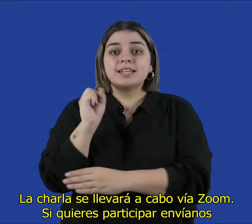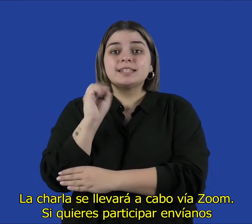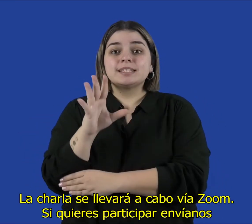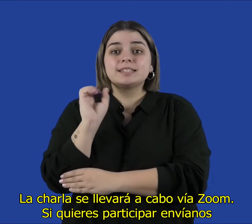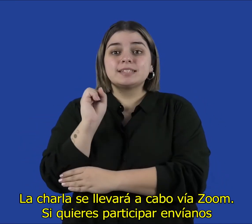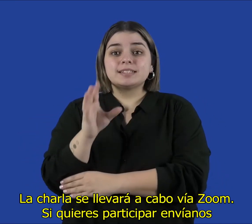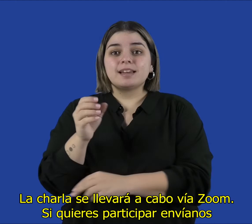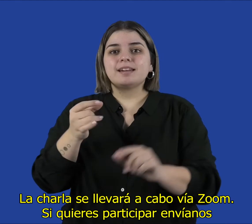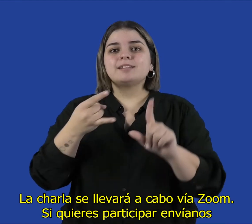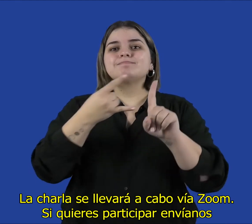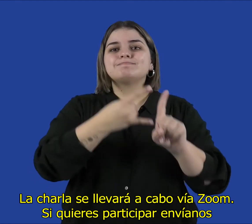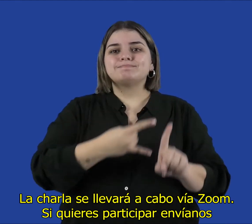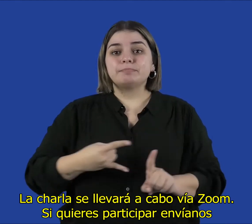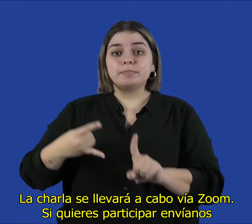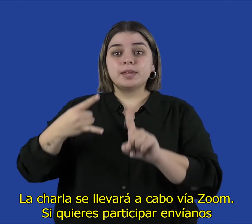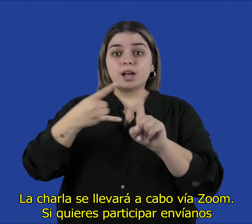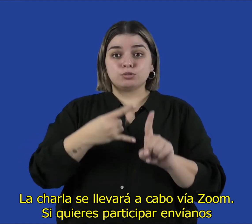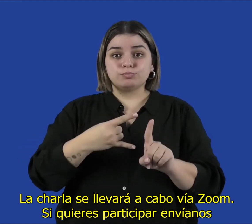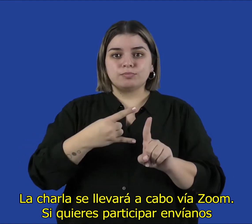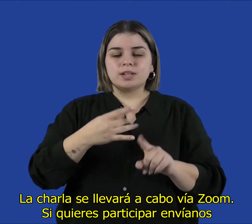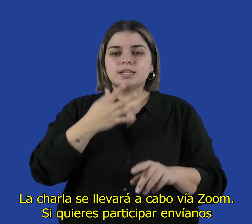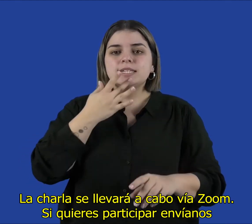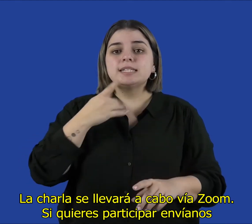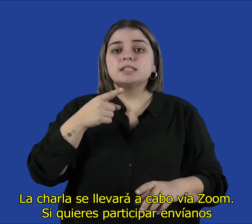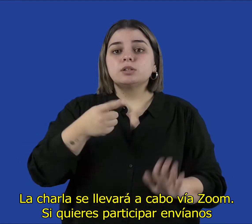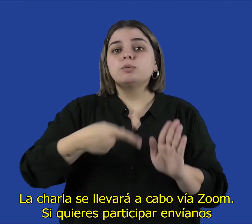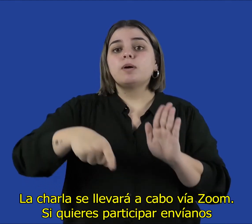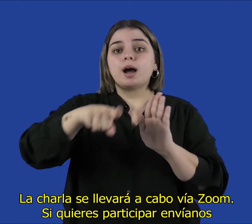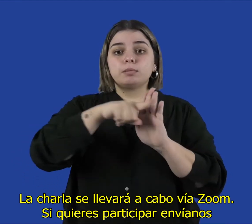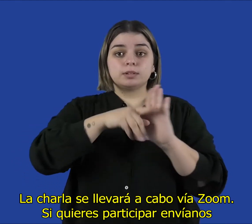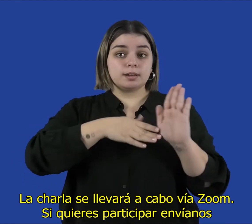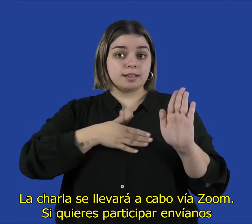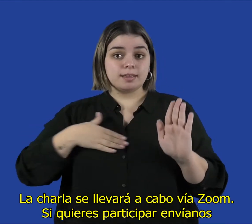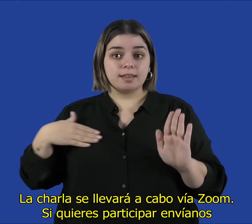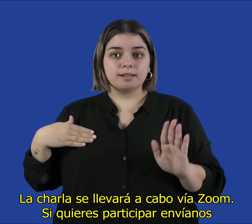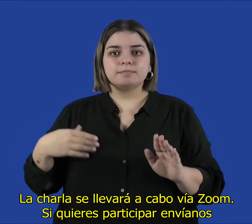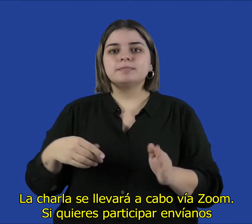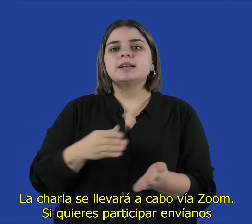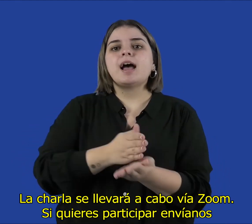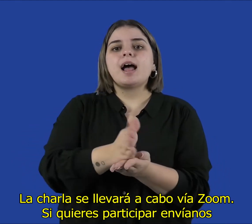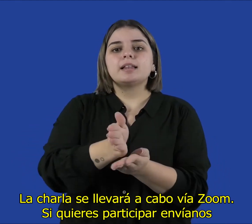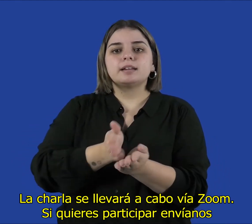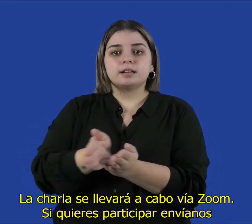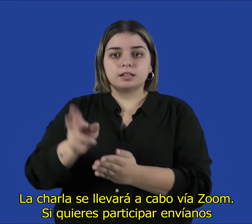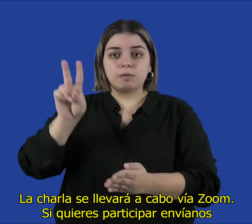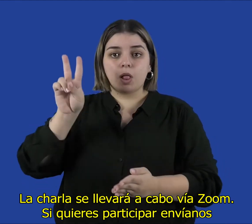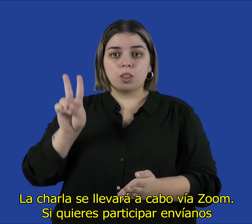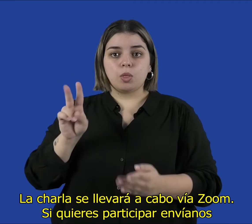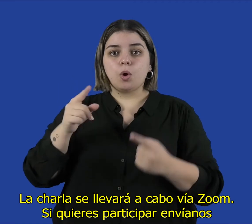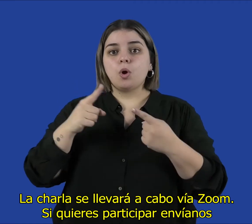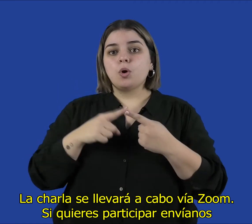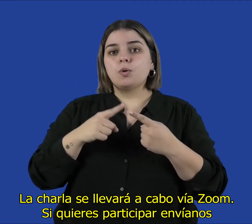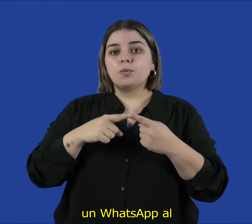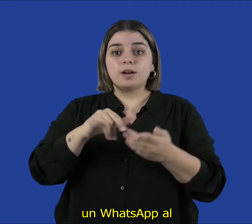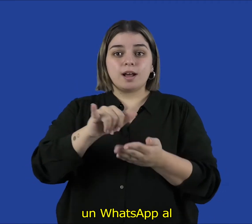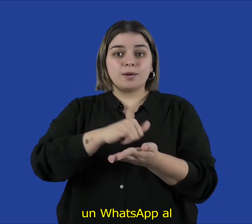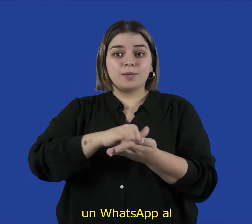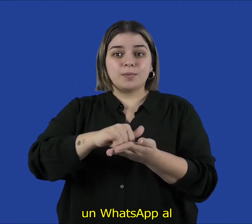La charla se llevará a cabo vía Zoom. Si quieres participar, envíanos un WhatsApp